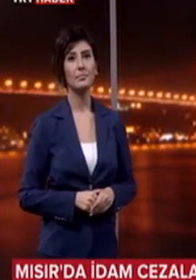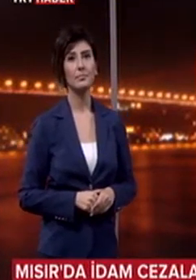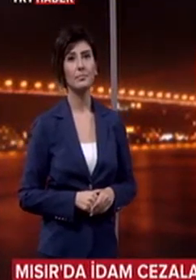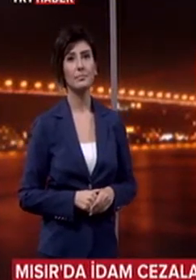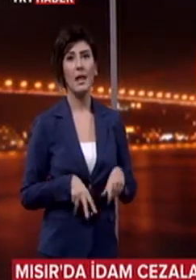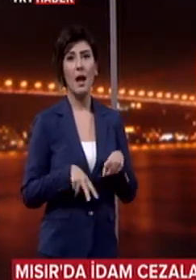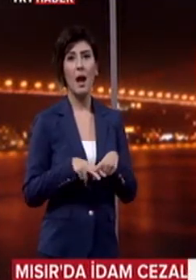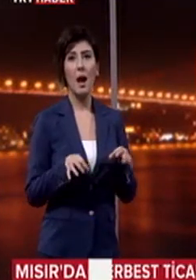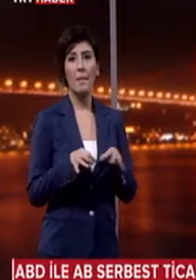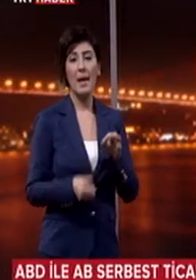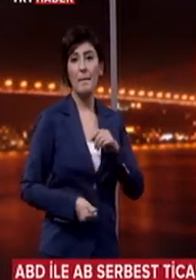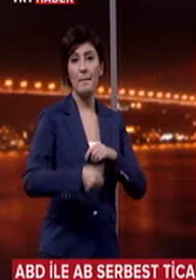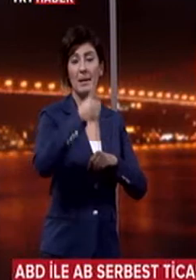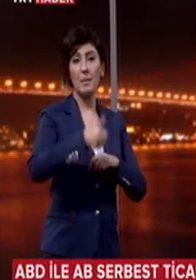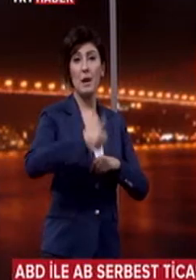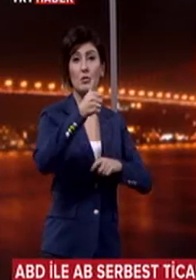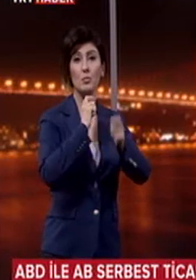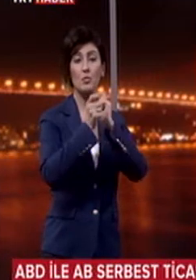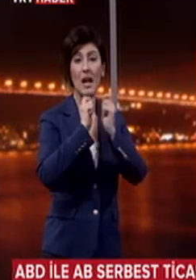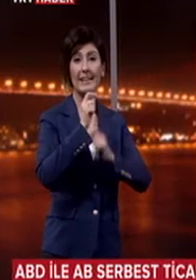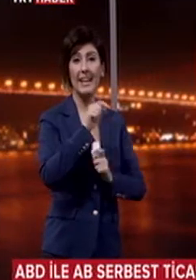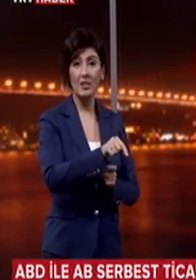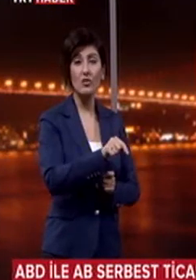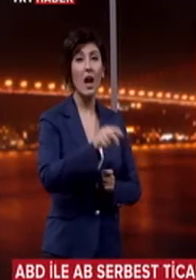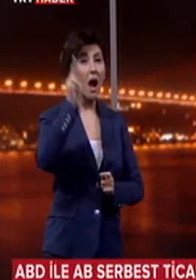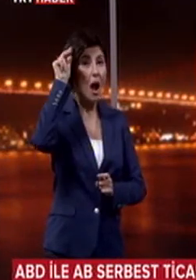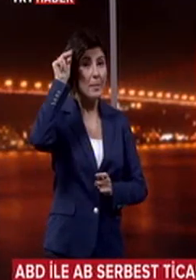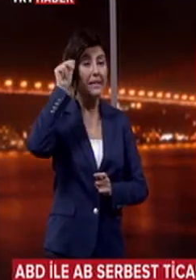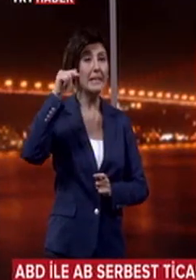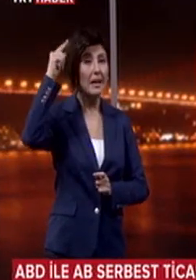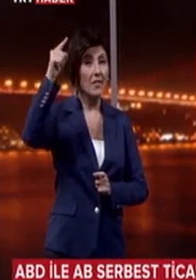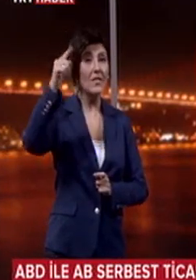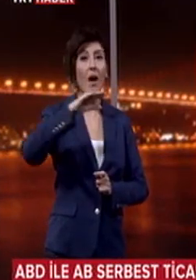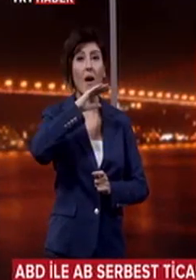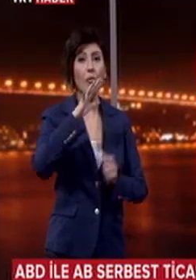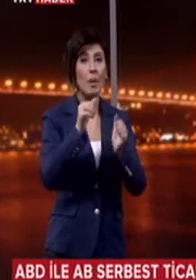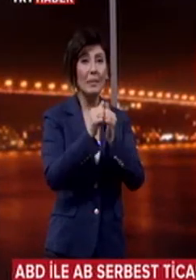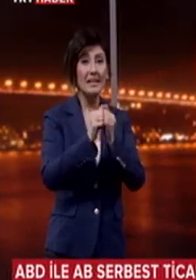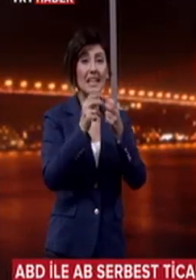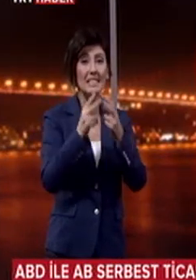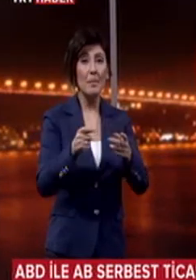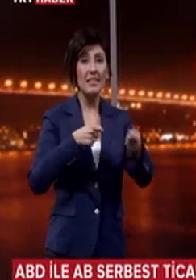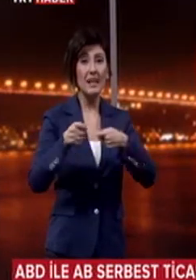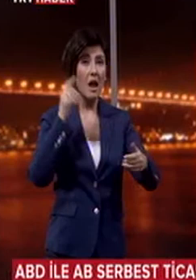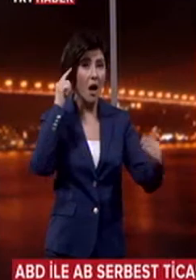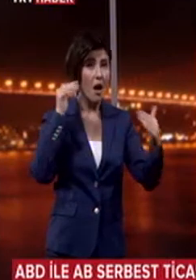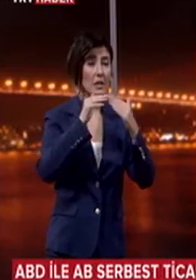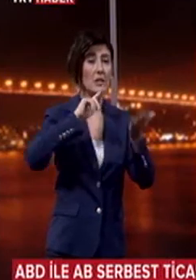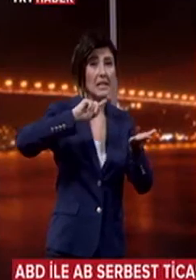Avrupa Birliği Bakanı ve Baş Müzakereci Volkan Bozkır ABD ile Avrupa Birliği'nin Sabest Ticaret Anlaşması imzalaması halinde.